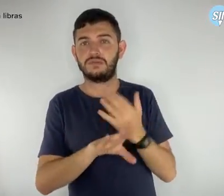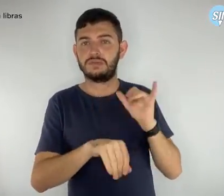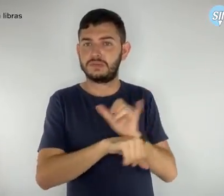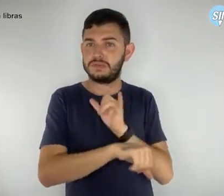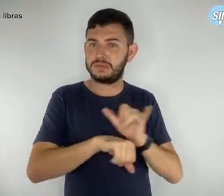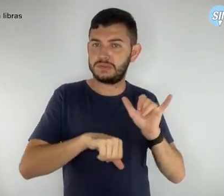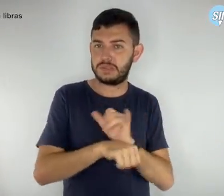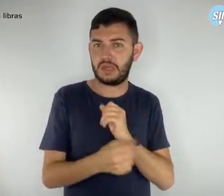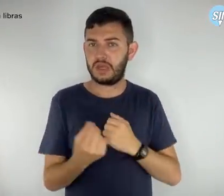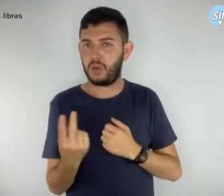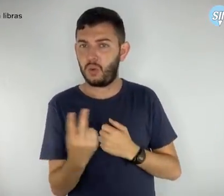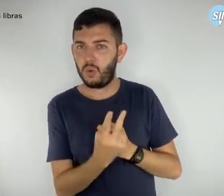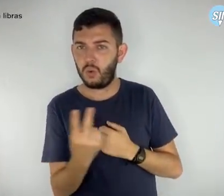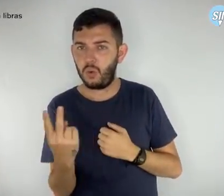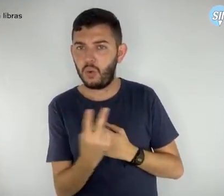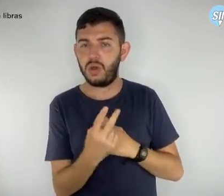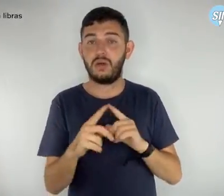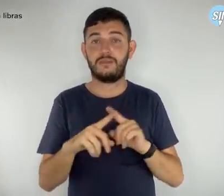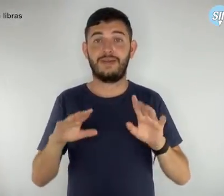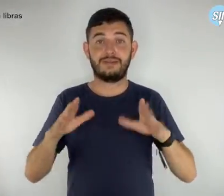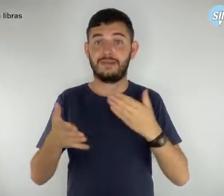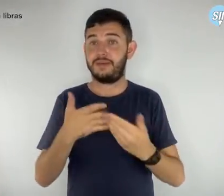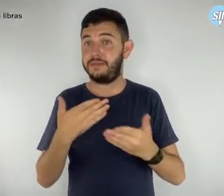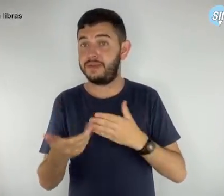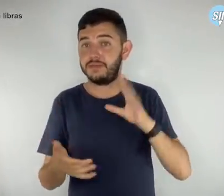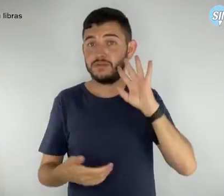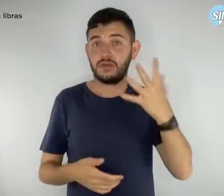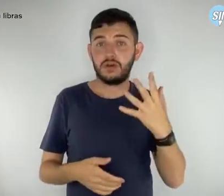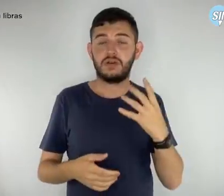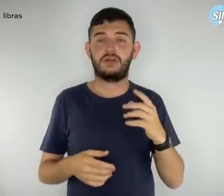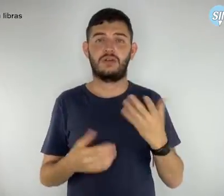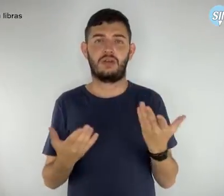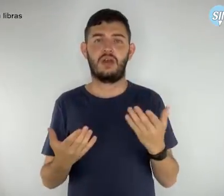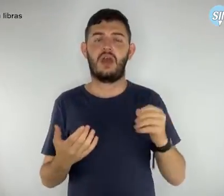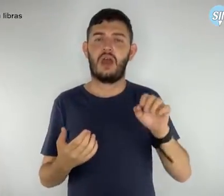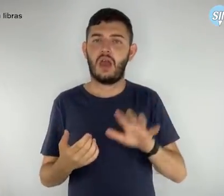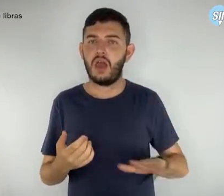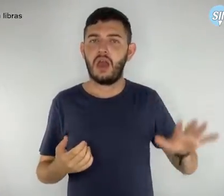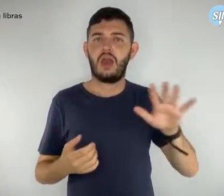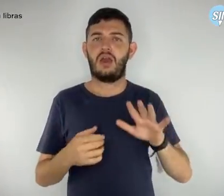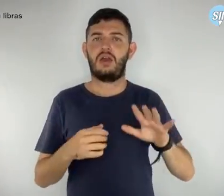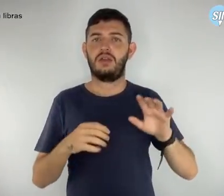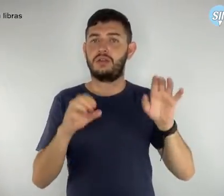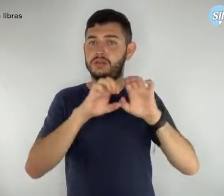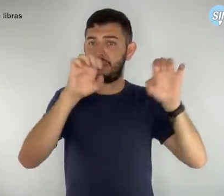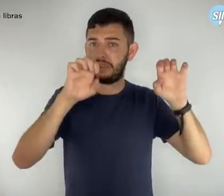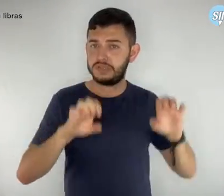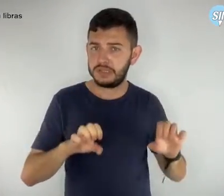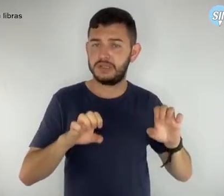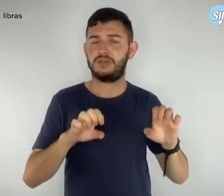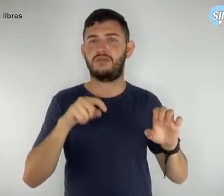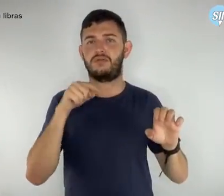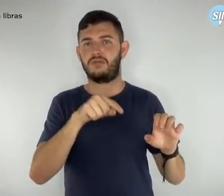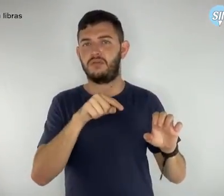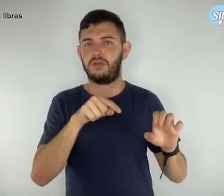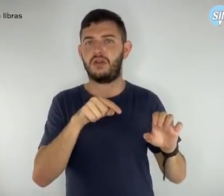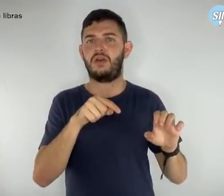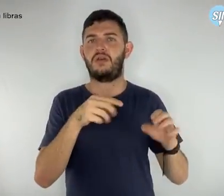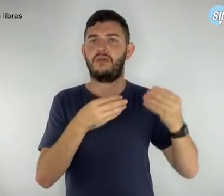Independente de qual for, os resultados disso recaem sobre o setor estrutural para um